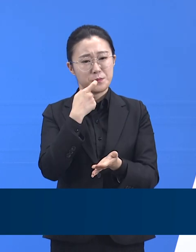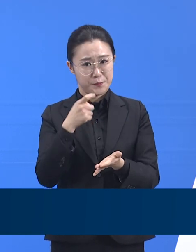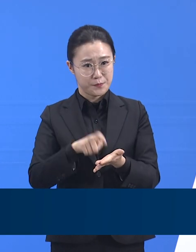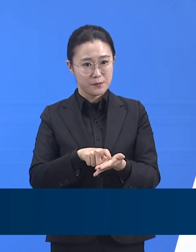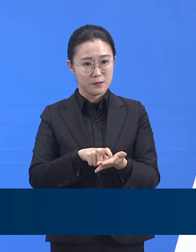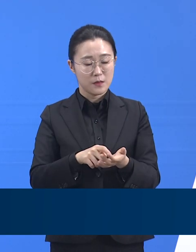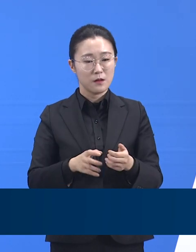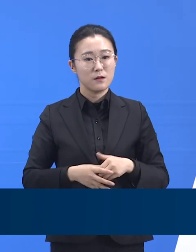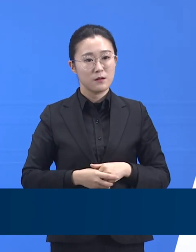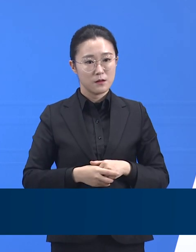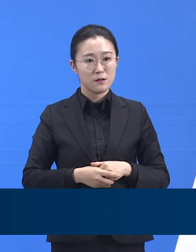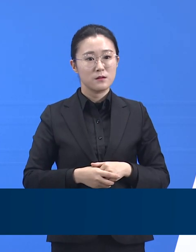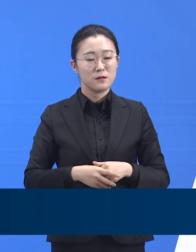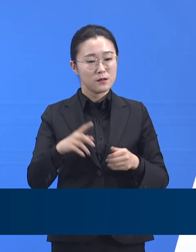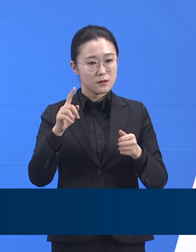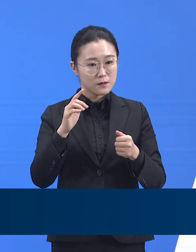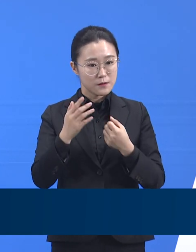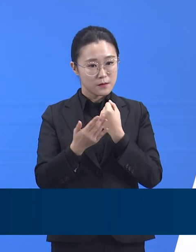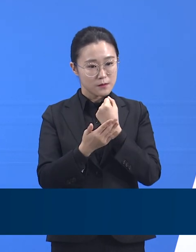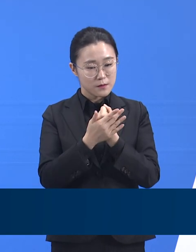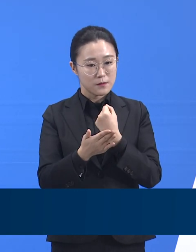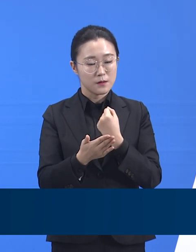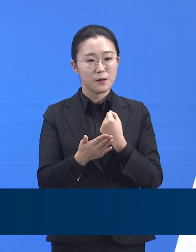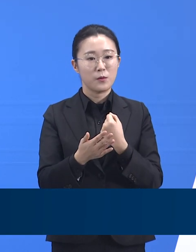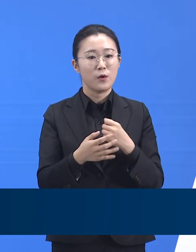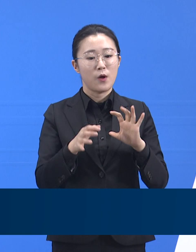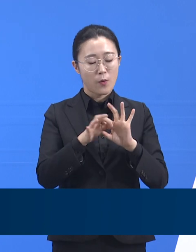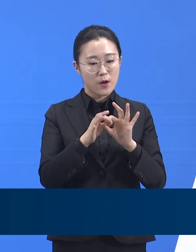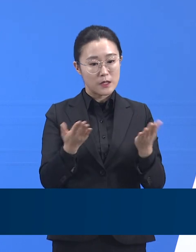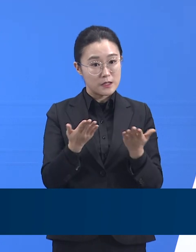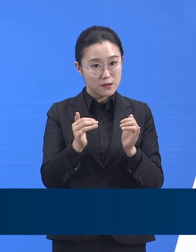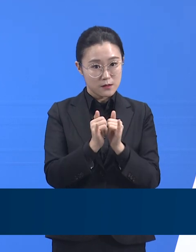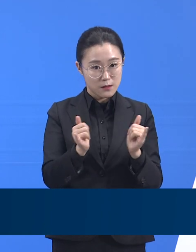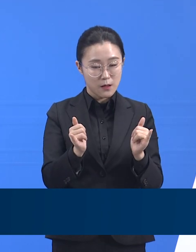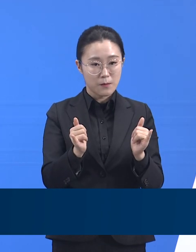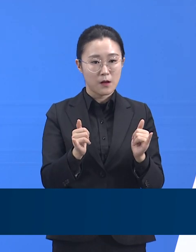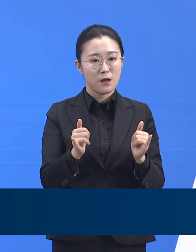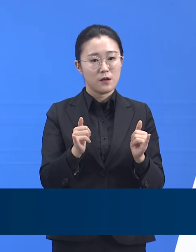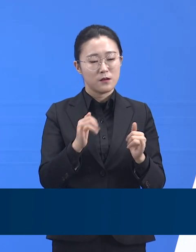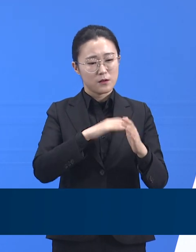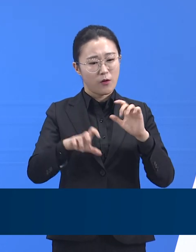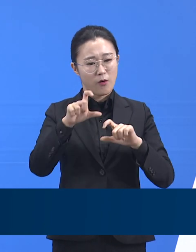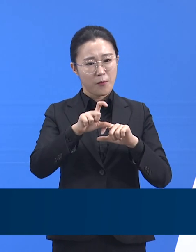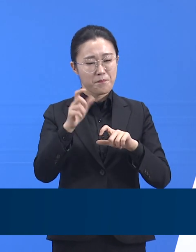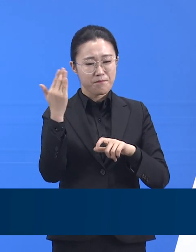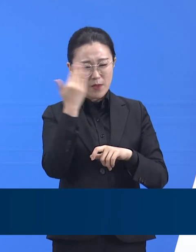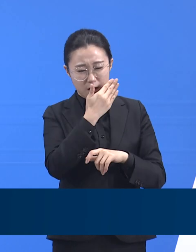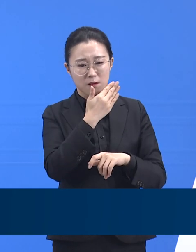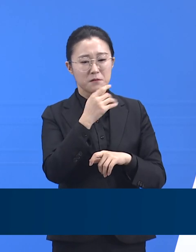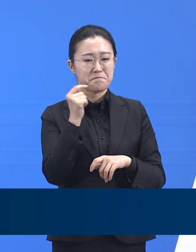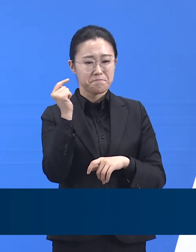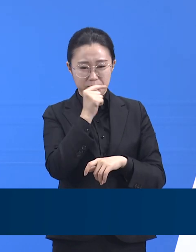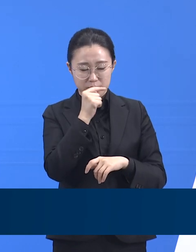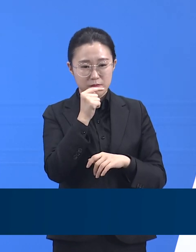철저히 더욱 지켜주실 것을 당부드립니다. 다음은 경기도 병상 운용 현황입니다.